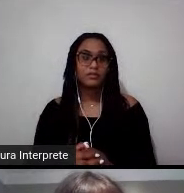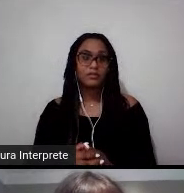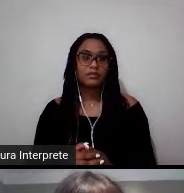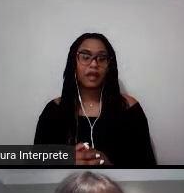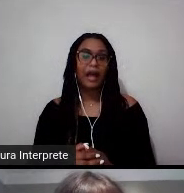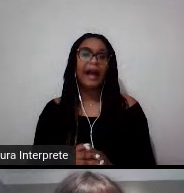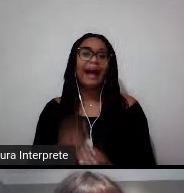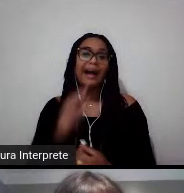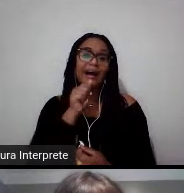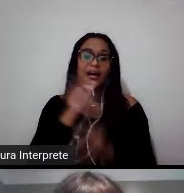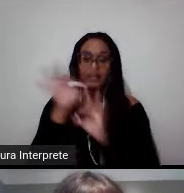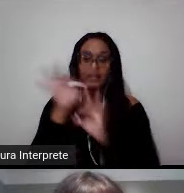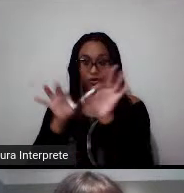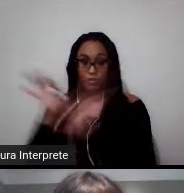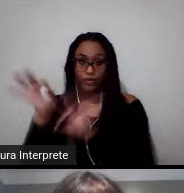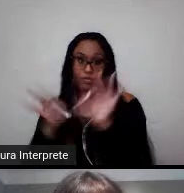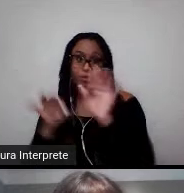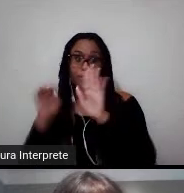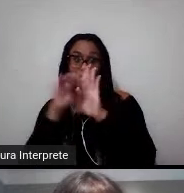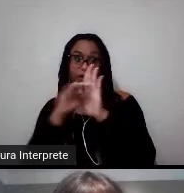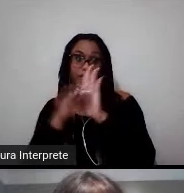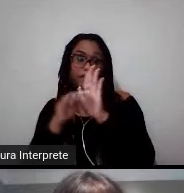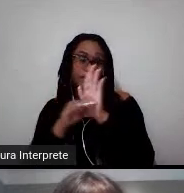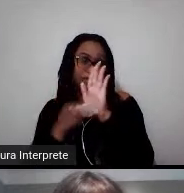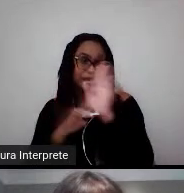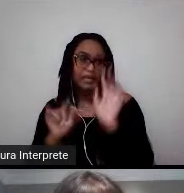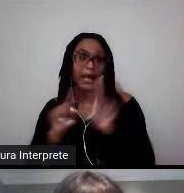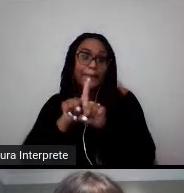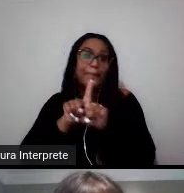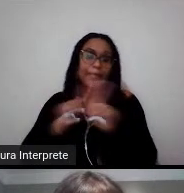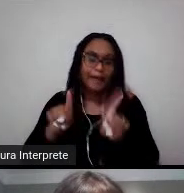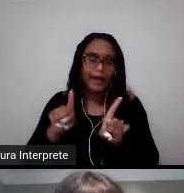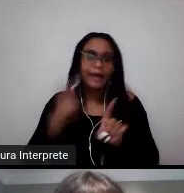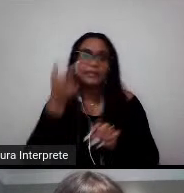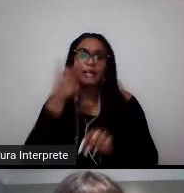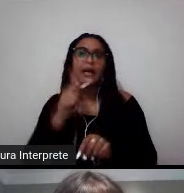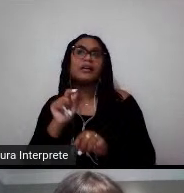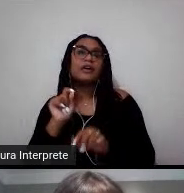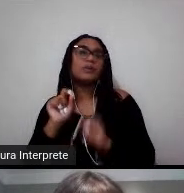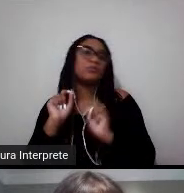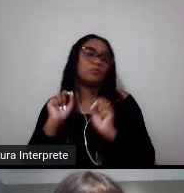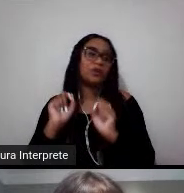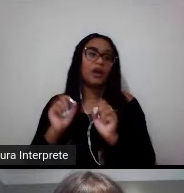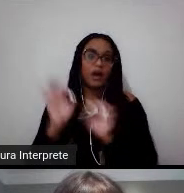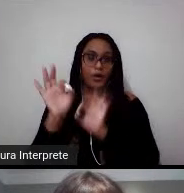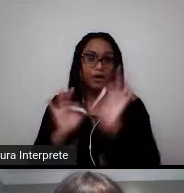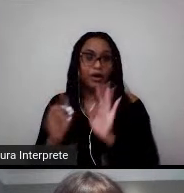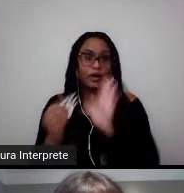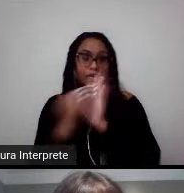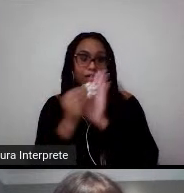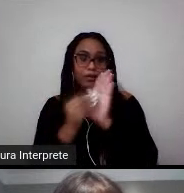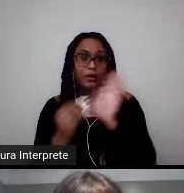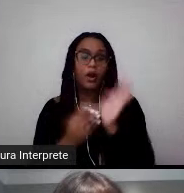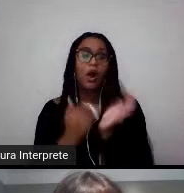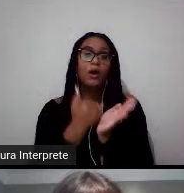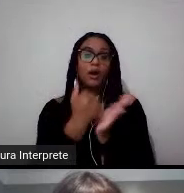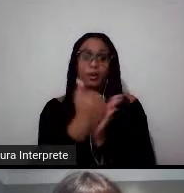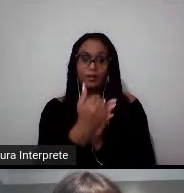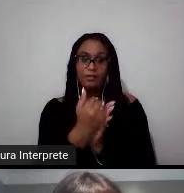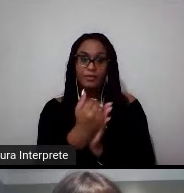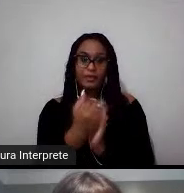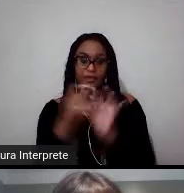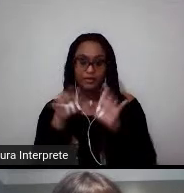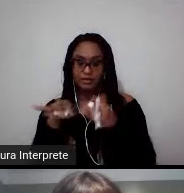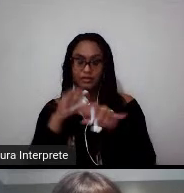não fechou o cronograma desse ano, mas a gente acredita que ele vai funcionar assim. Então, as inscrições iniciais são online,